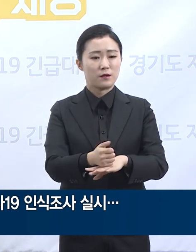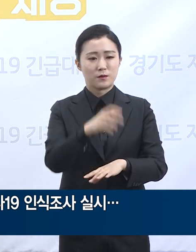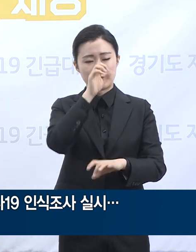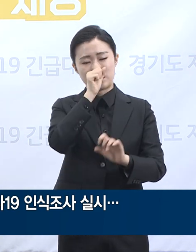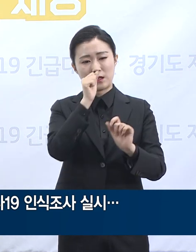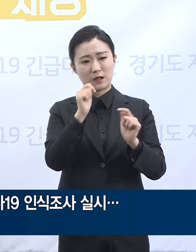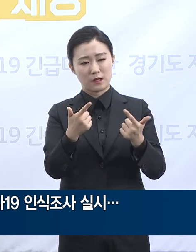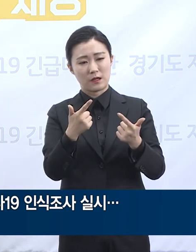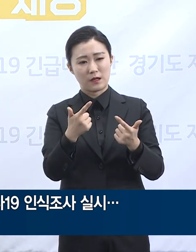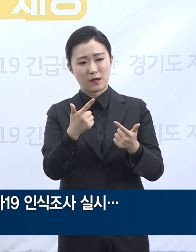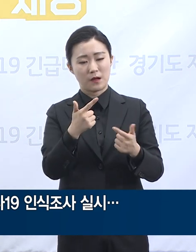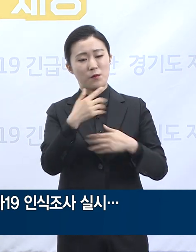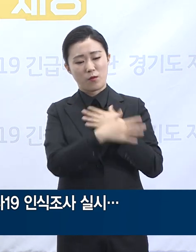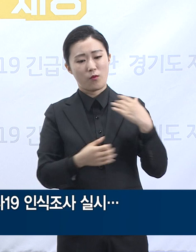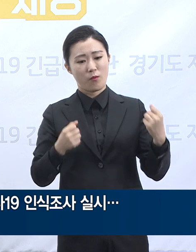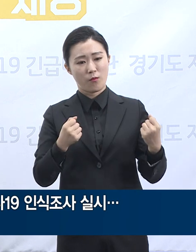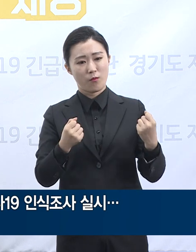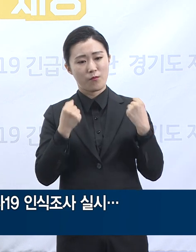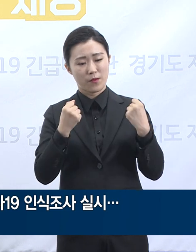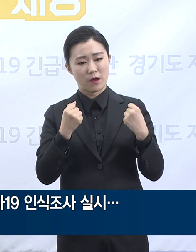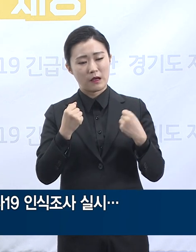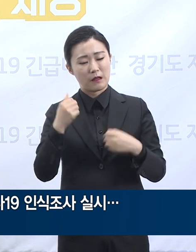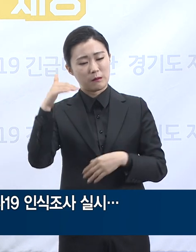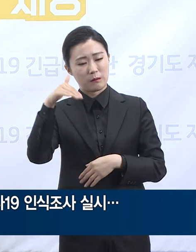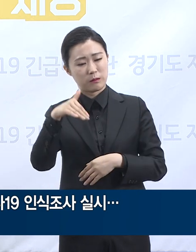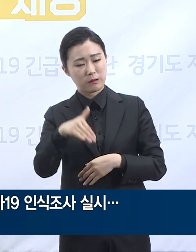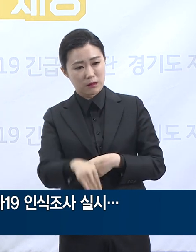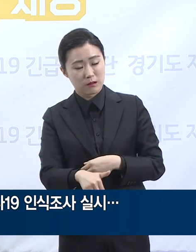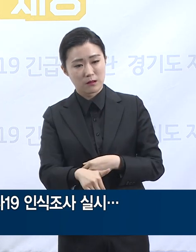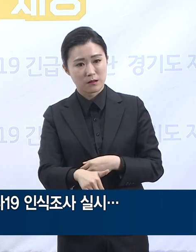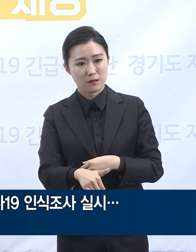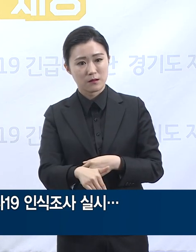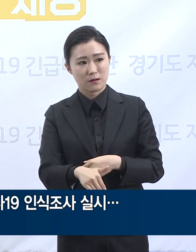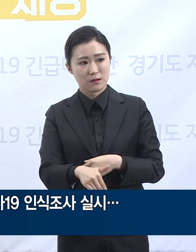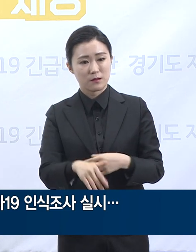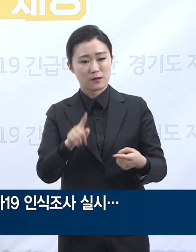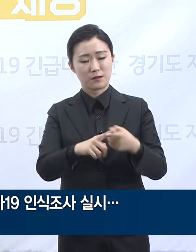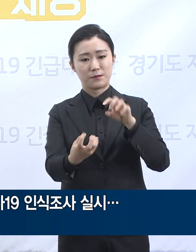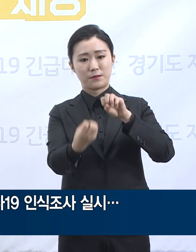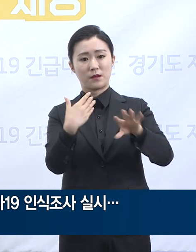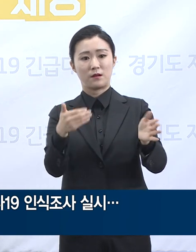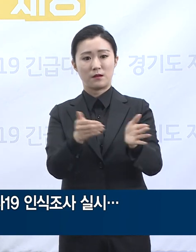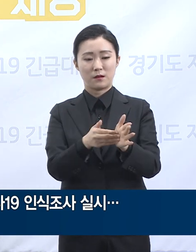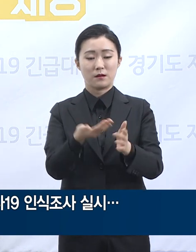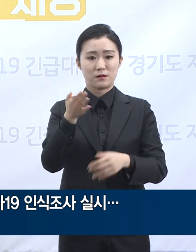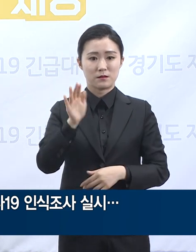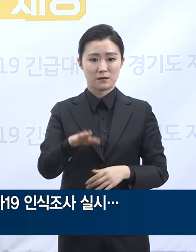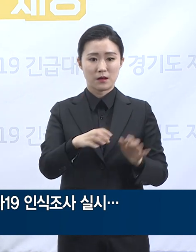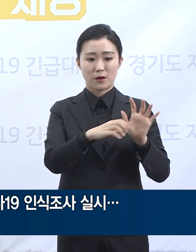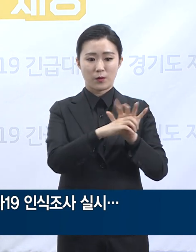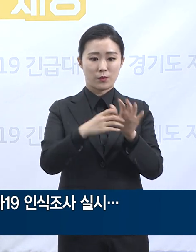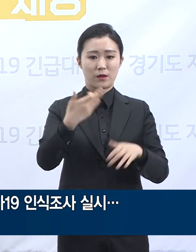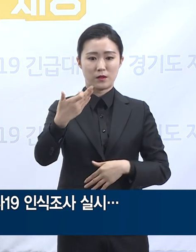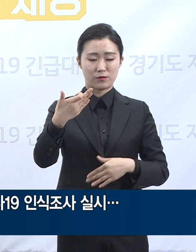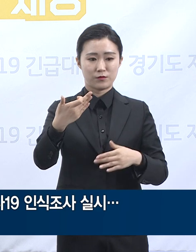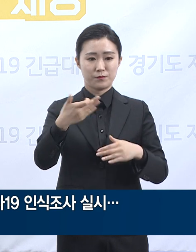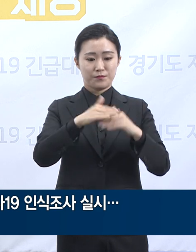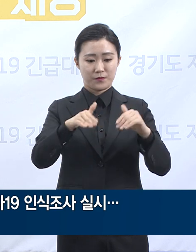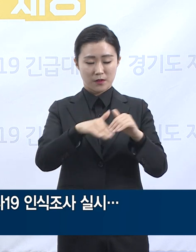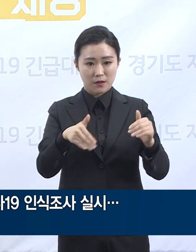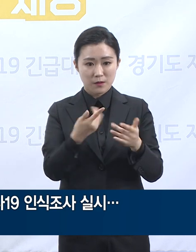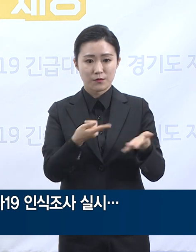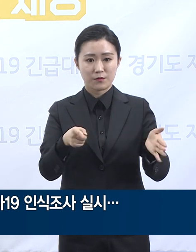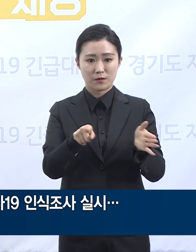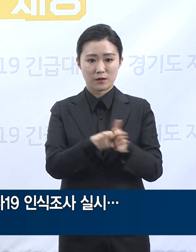건강상태가 나빠졌다고 응답했습니다. 그럼에도 코로나19 대응에 대한 업무 지속 의지는 매우 높게 나타났습니다.